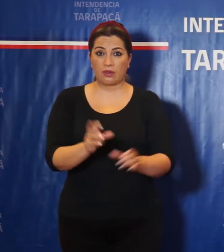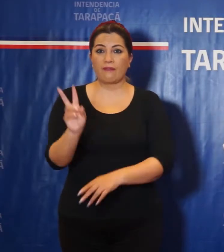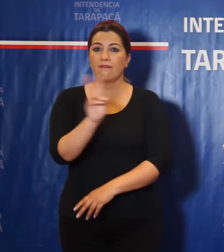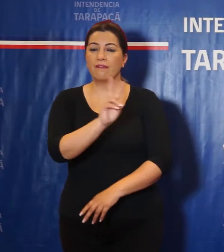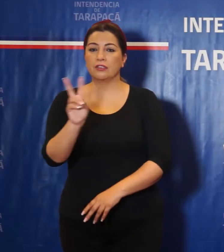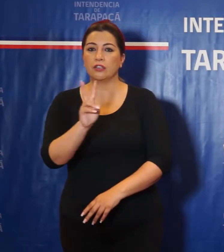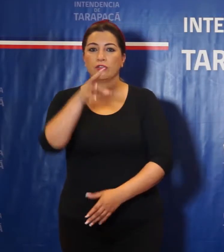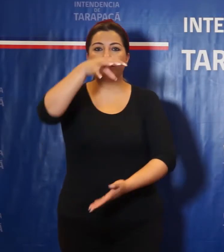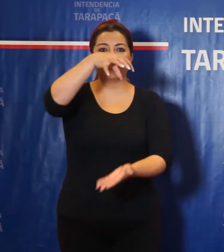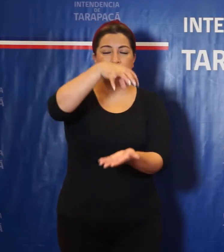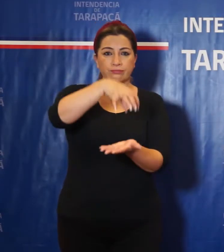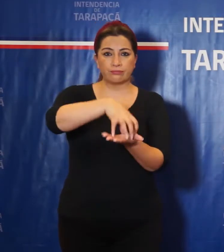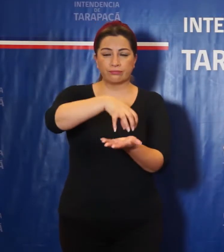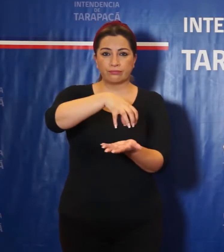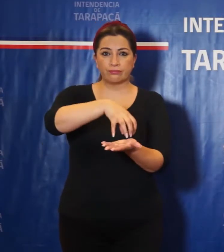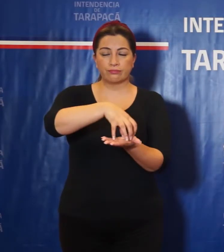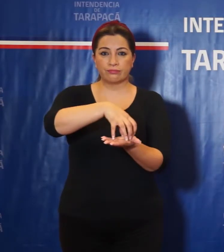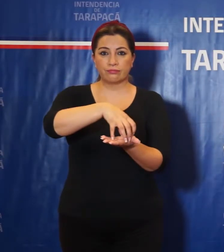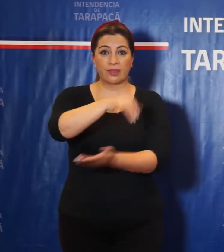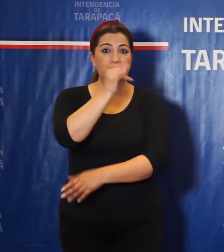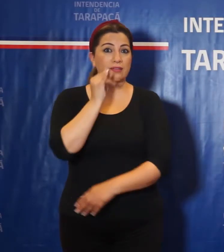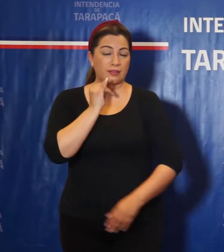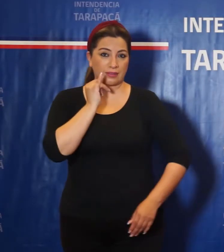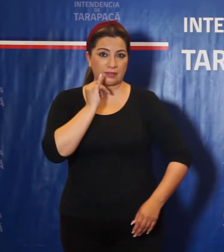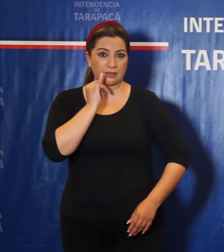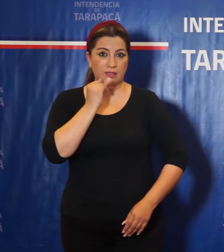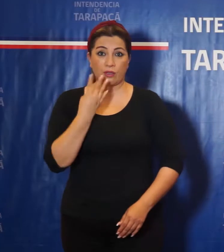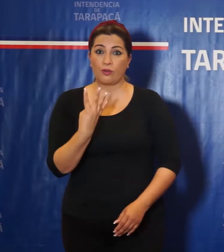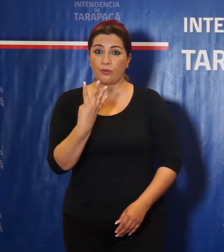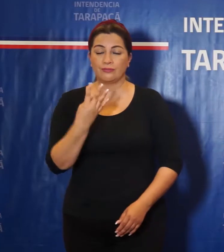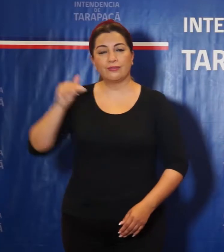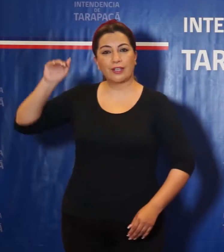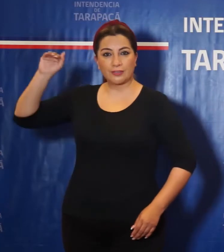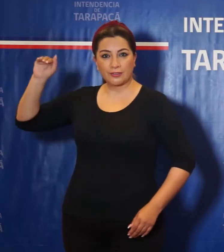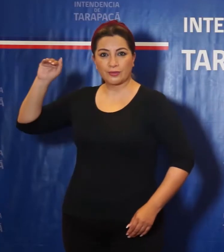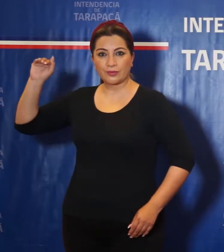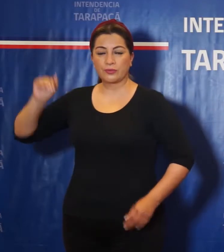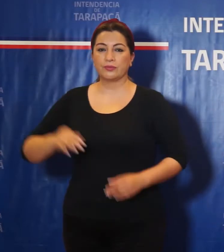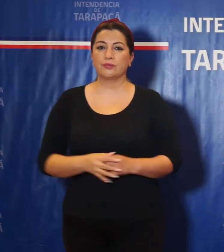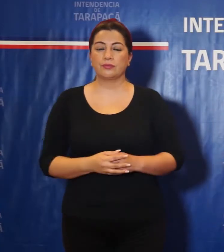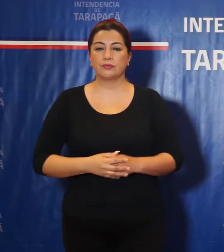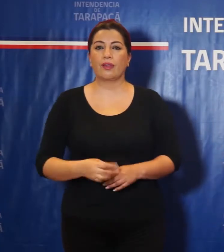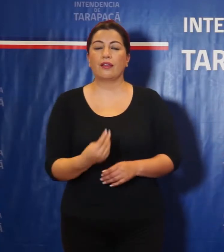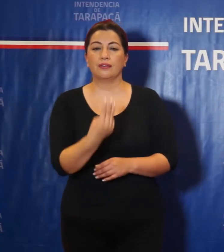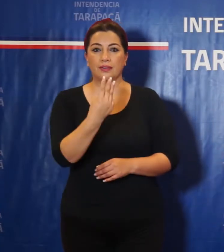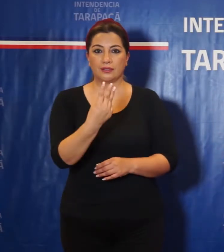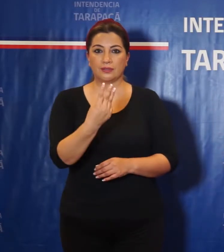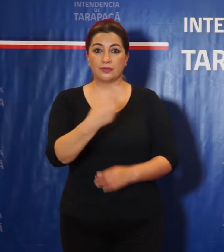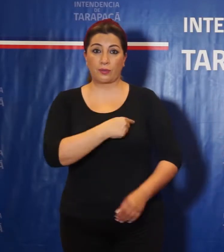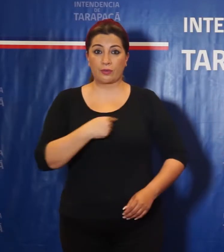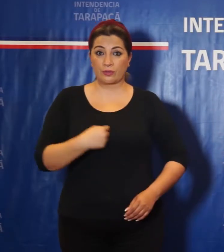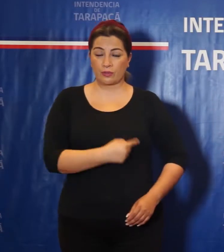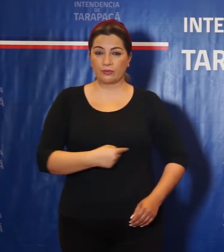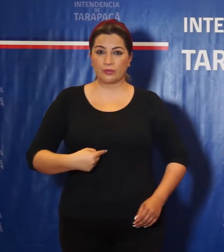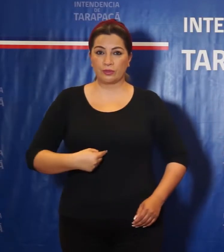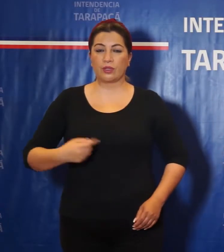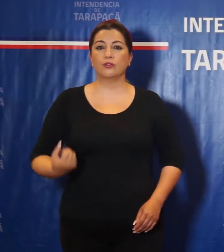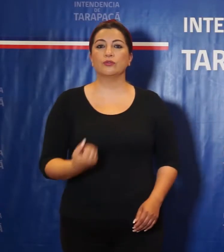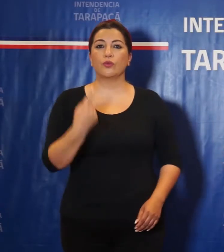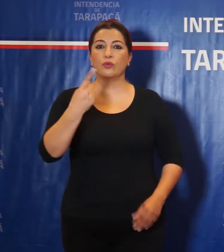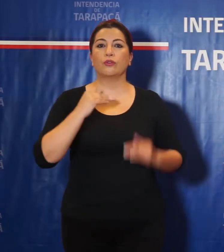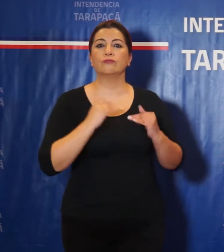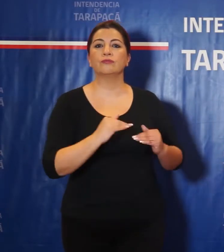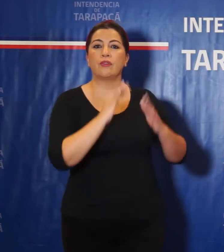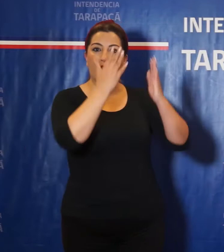22 corresponden a la comuna de Iquique, 4 a la de Alto Hospicio, 3 a la de Pozo Almonte, 1